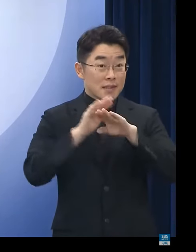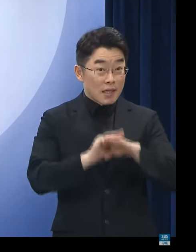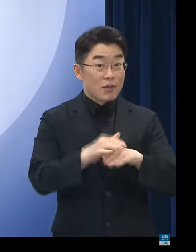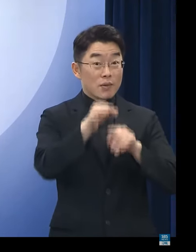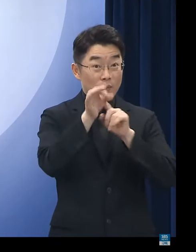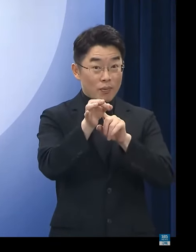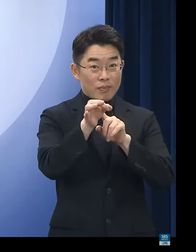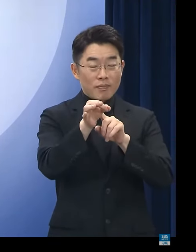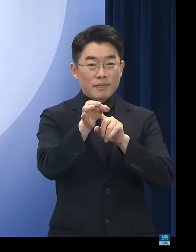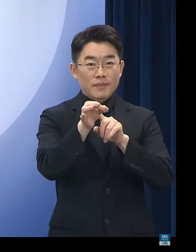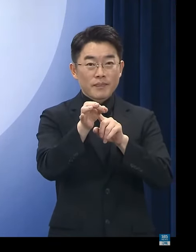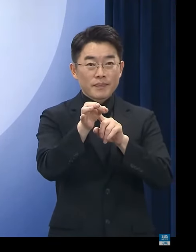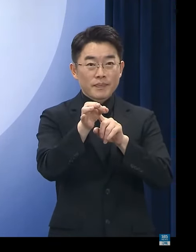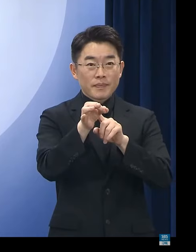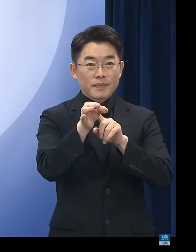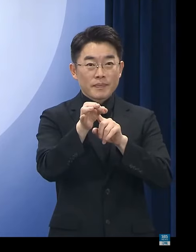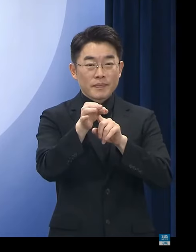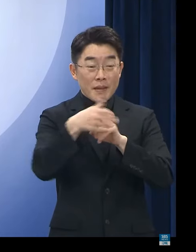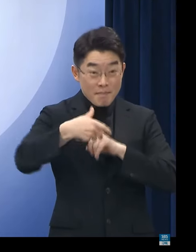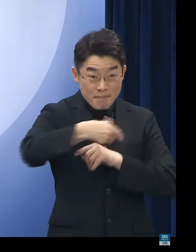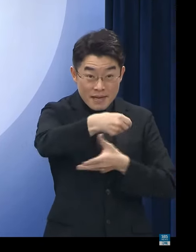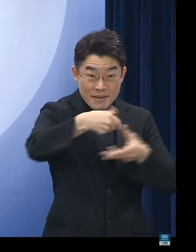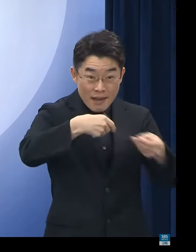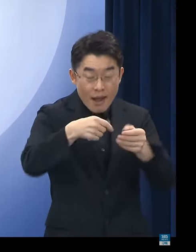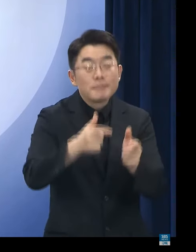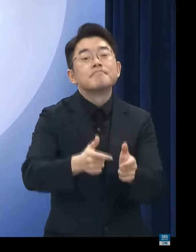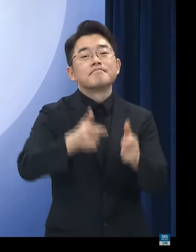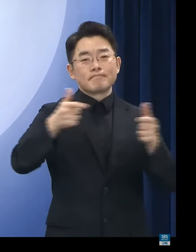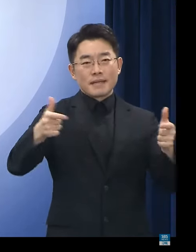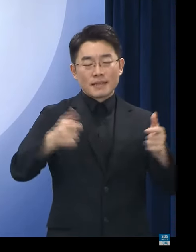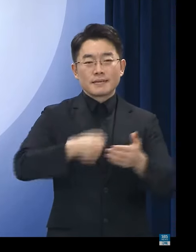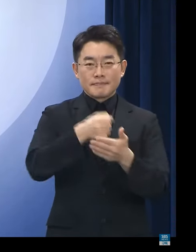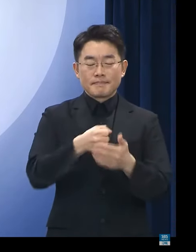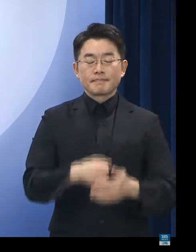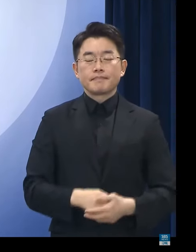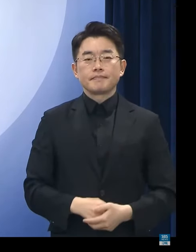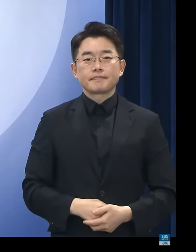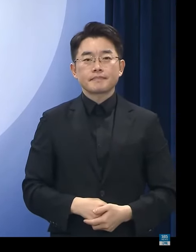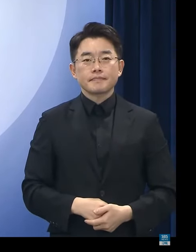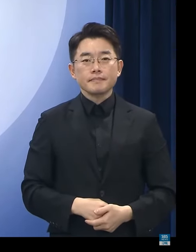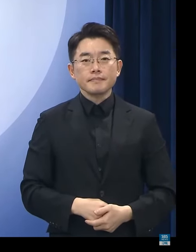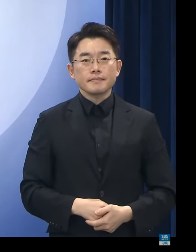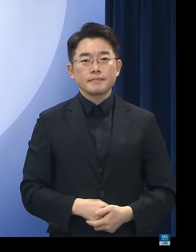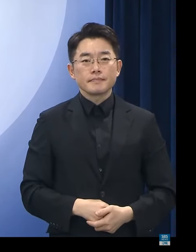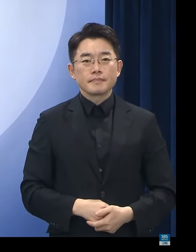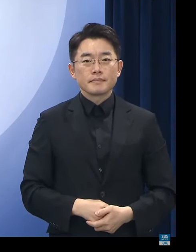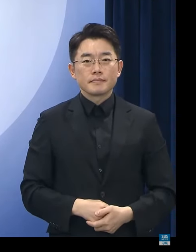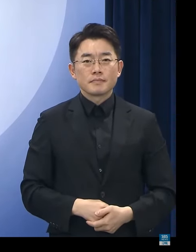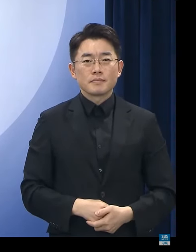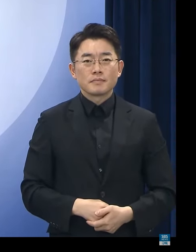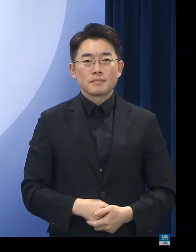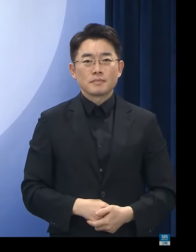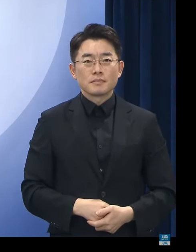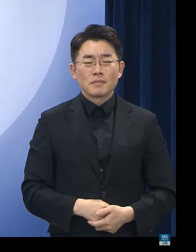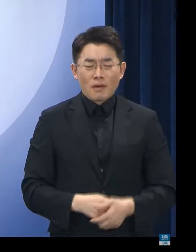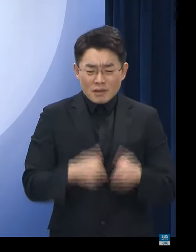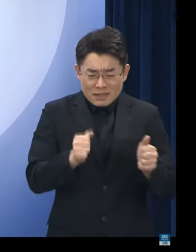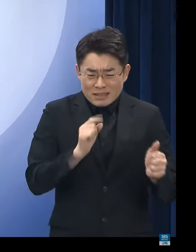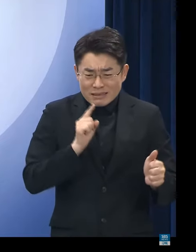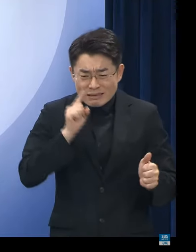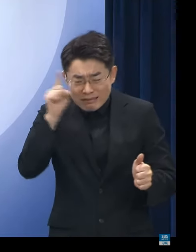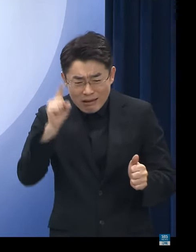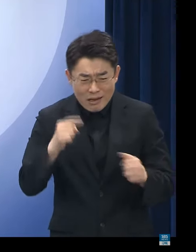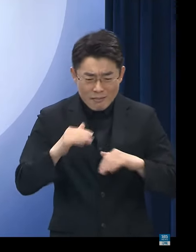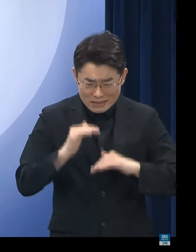대출 대환 요건을 추가로 완화했습니다. 생소하고 복잡한 소송 과정을